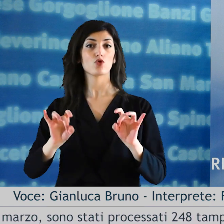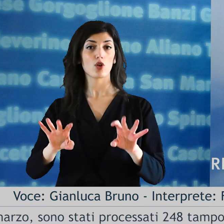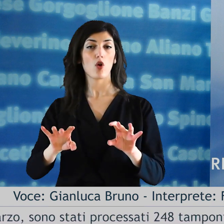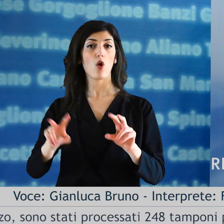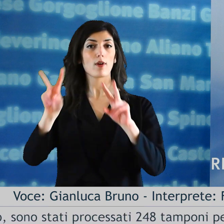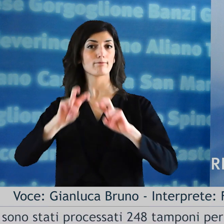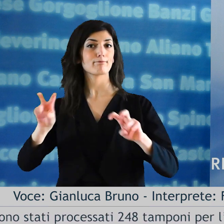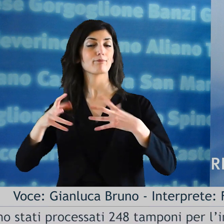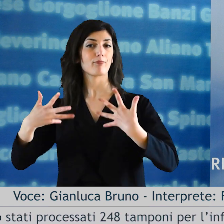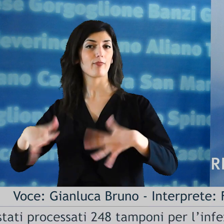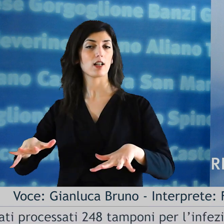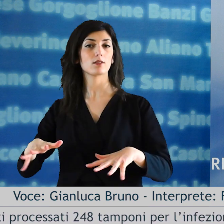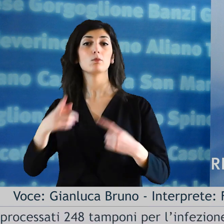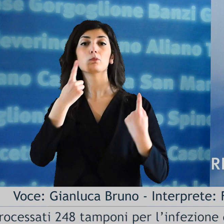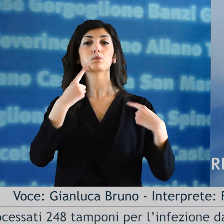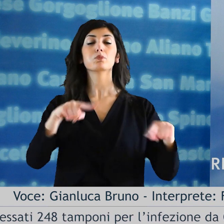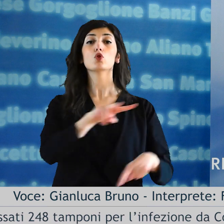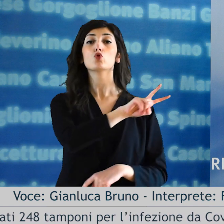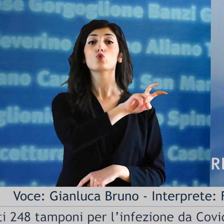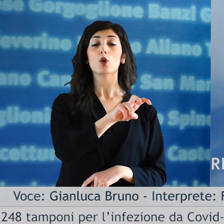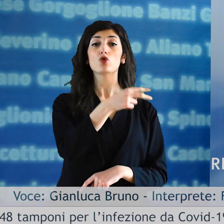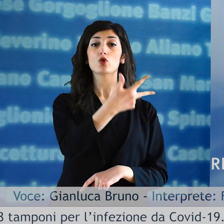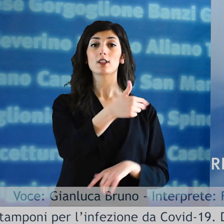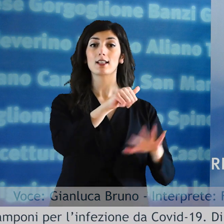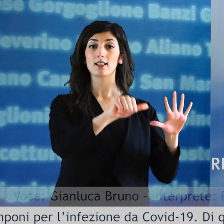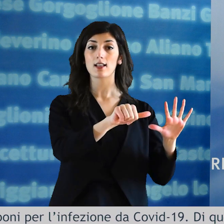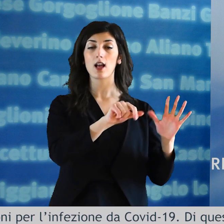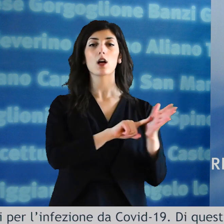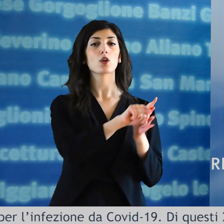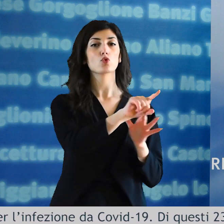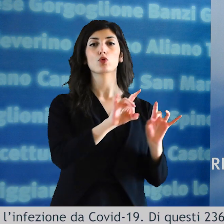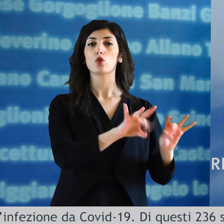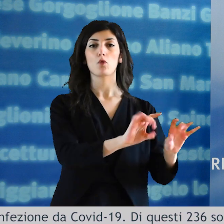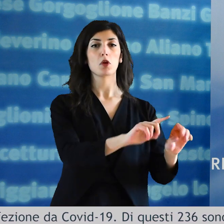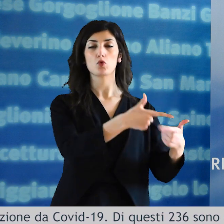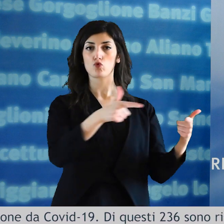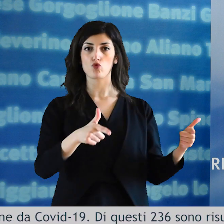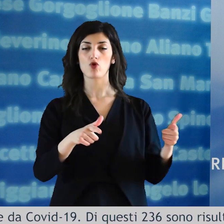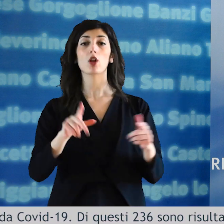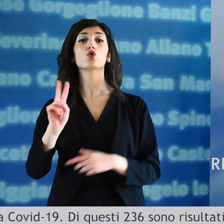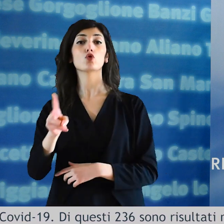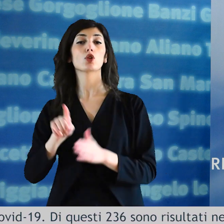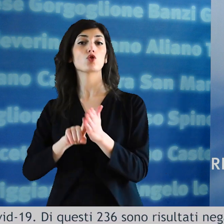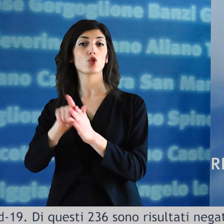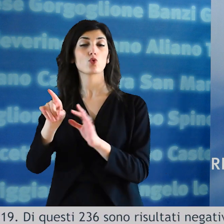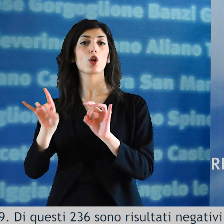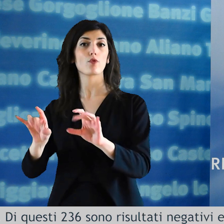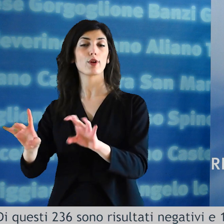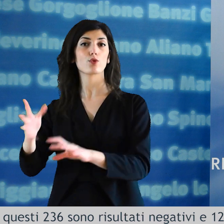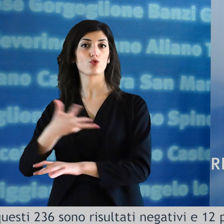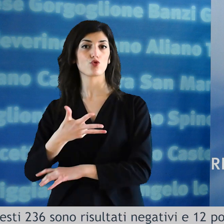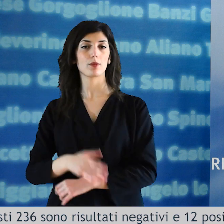'infezione da covid 19 di questi 236 sono risultati negativi e 12